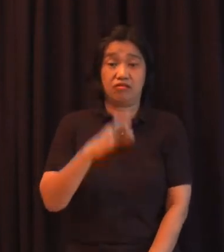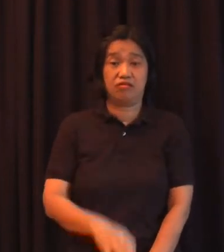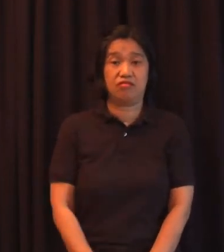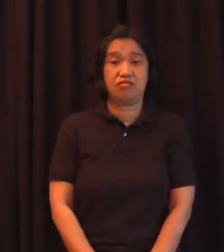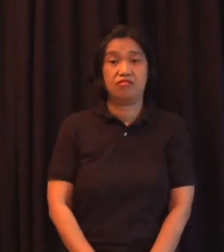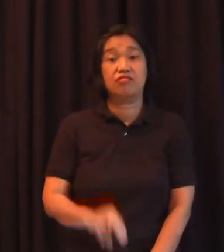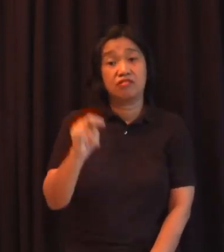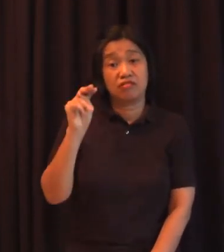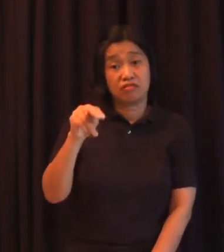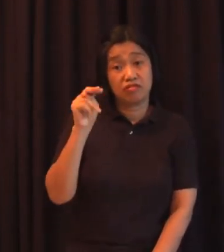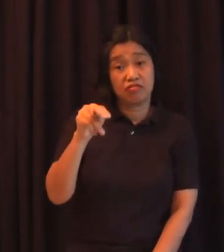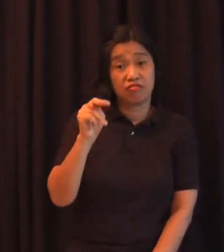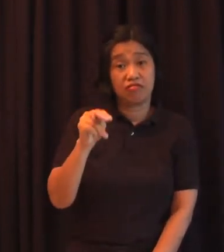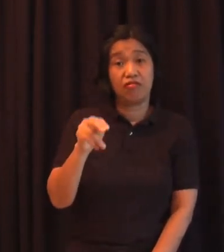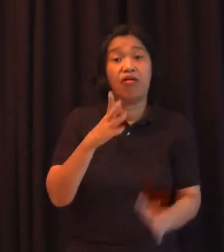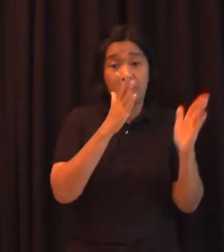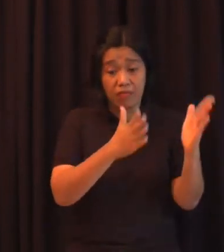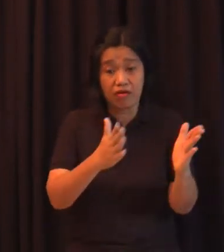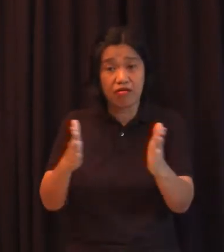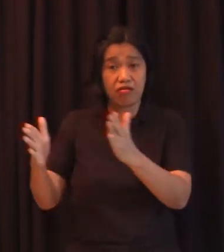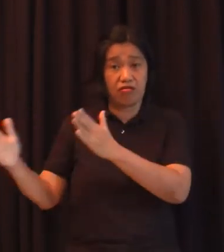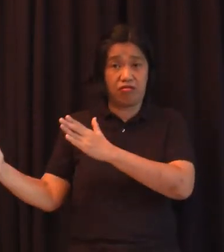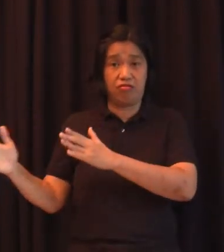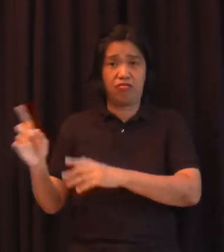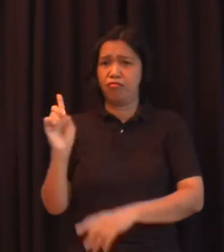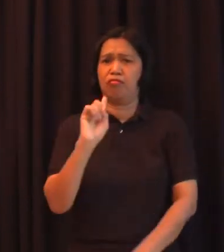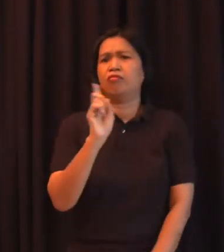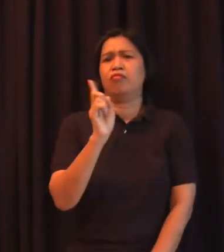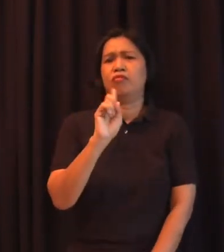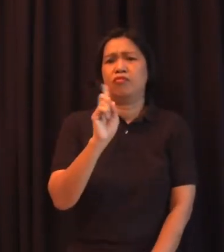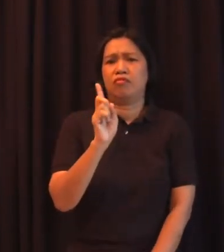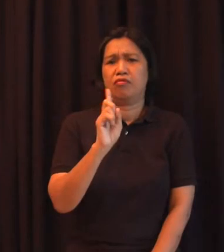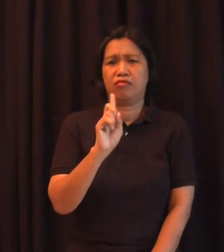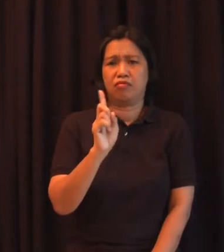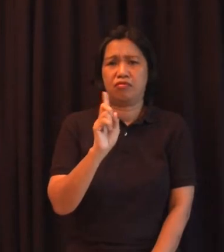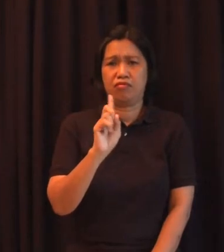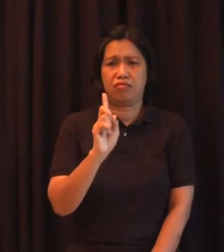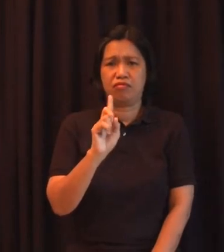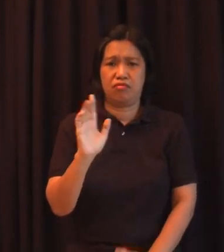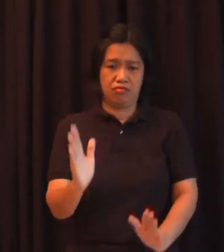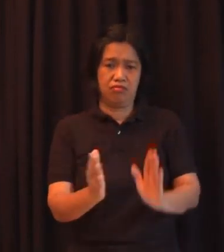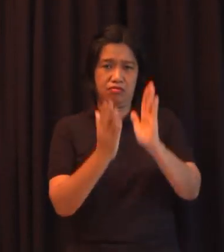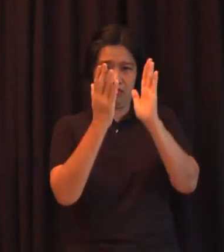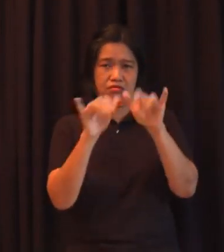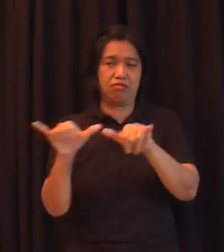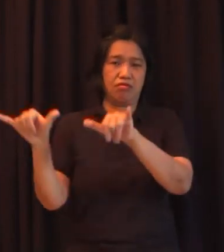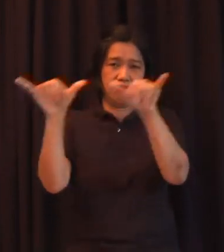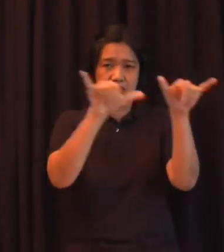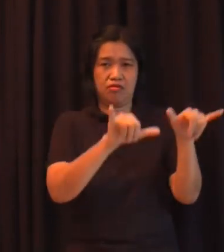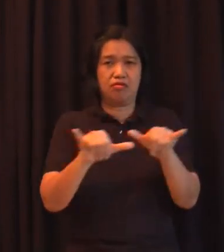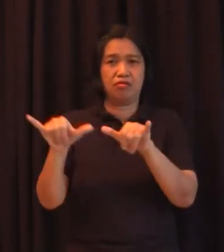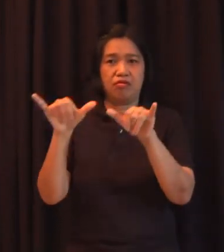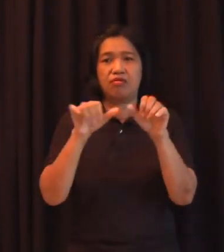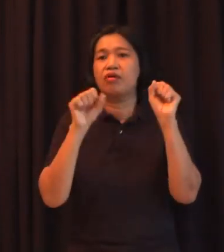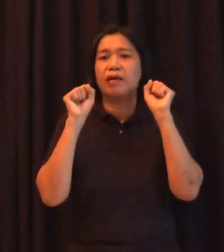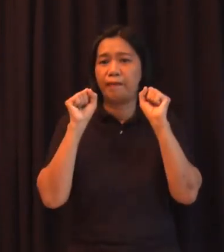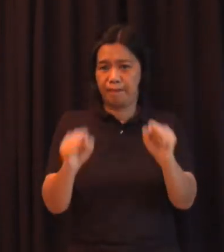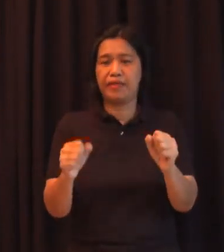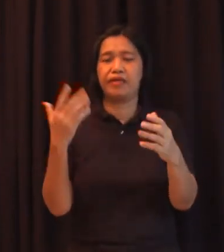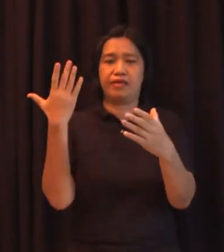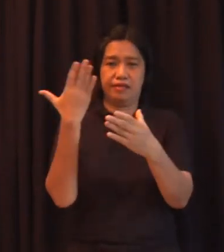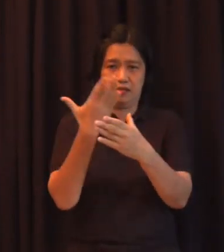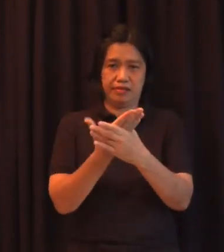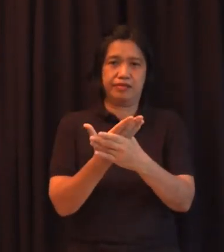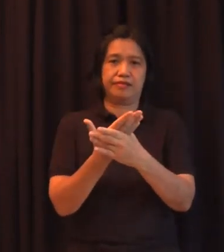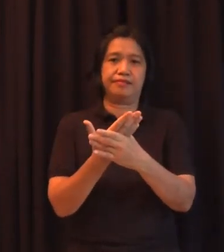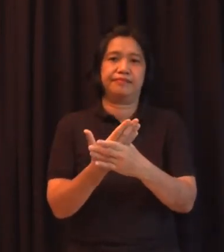planuhin na ano nga ba yung lumilitaw na standard po pwede namang himasok parang